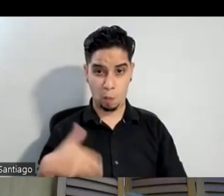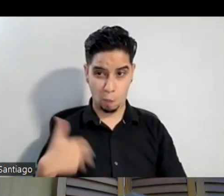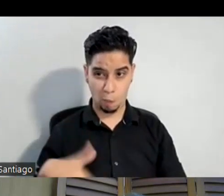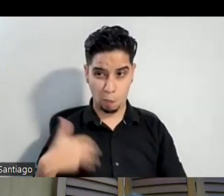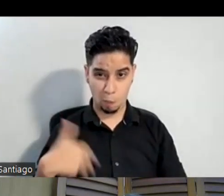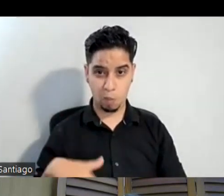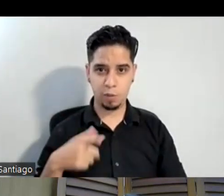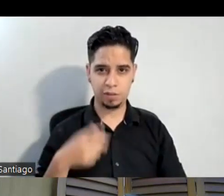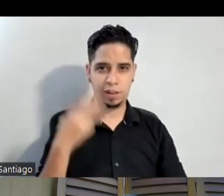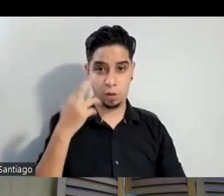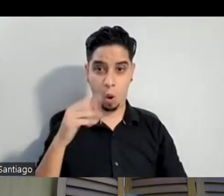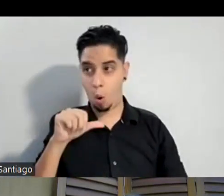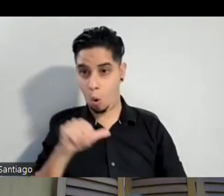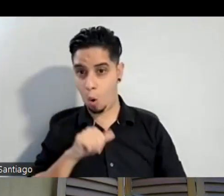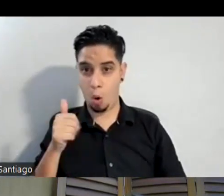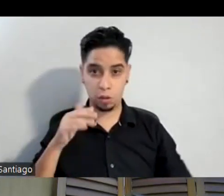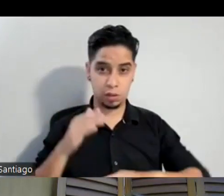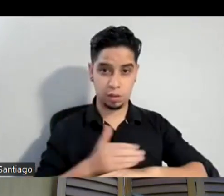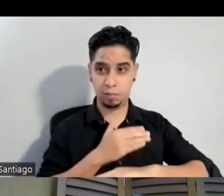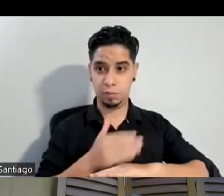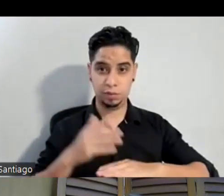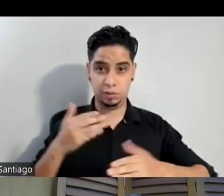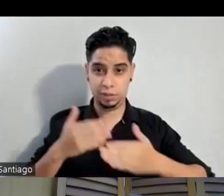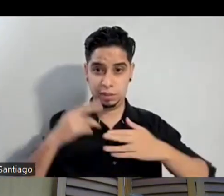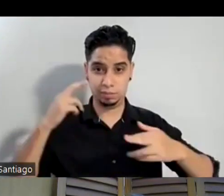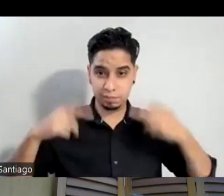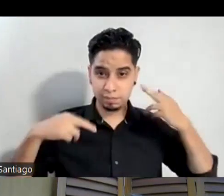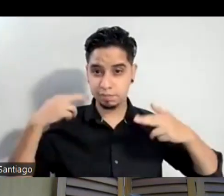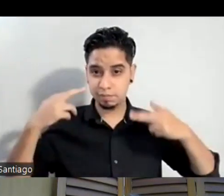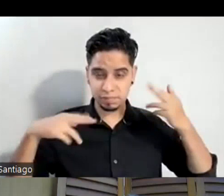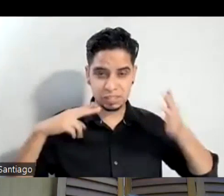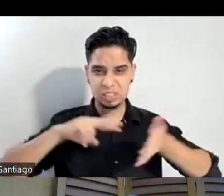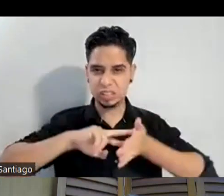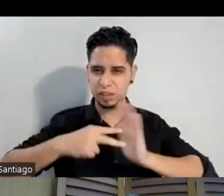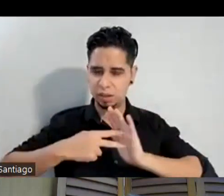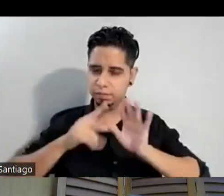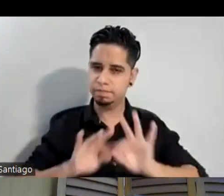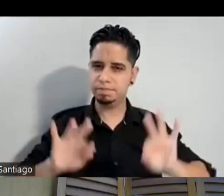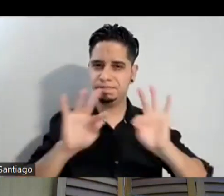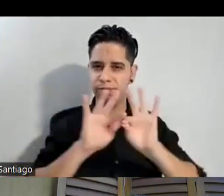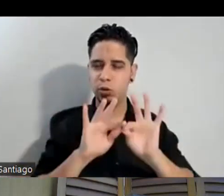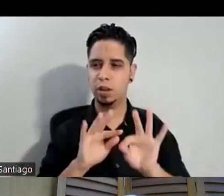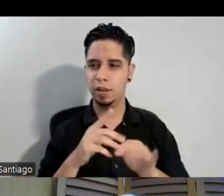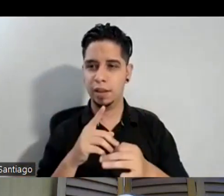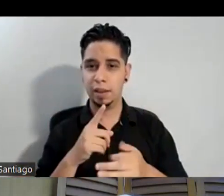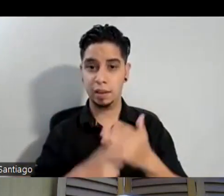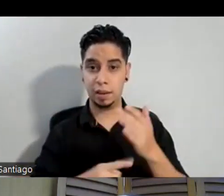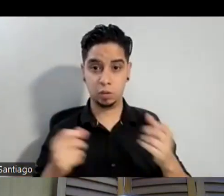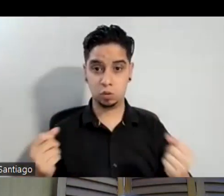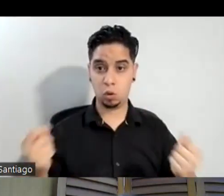otra canción de navidad porque llega hasta el reggaetón así que es importante que que llevemos a toda nuestra familia sobre todo los